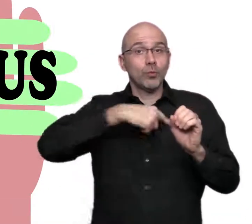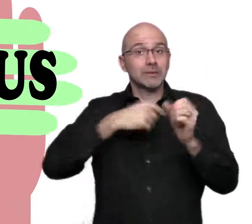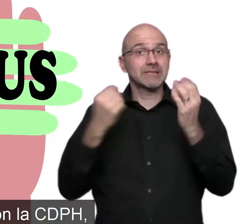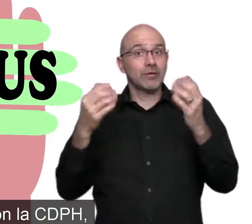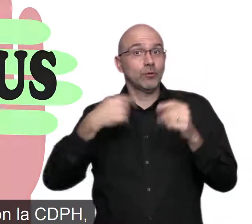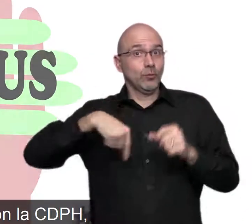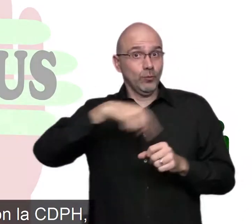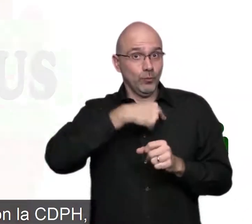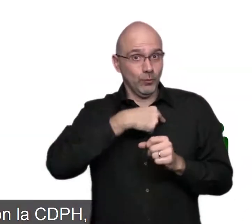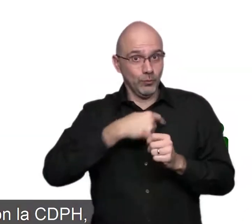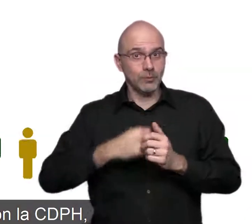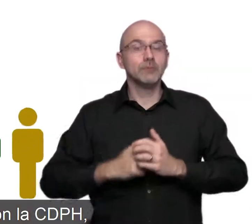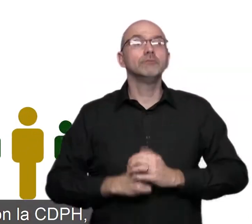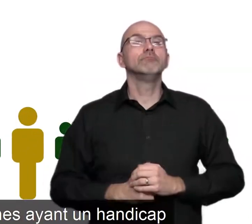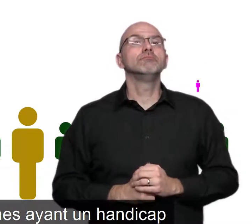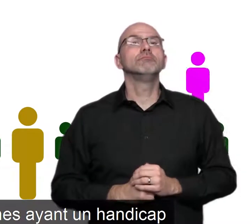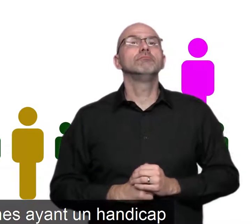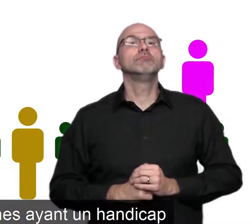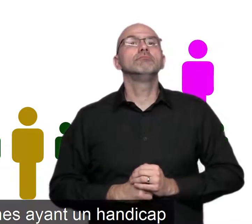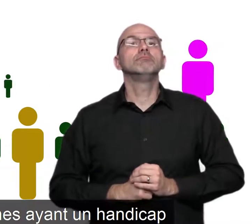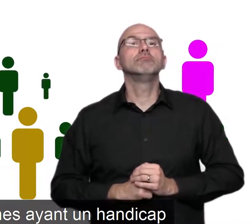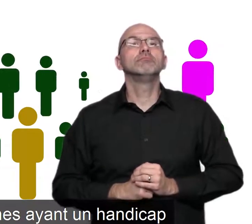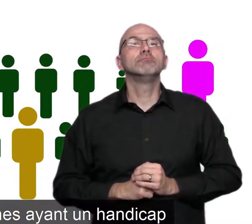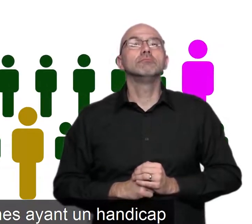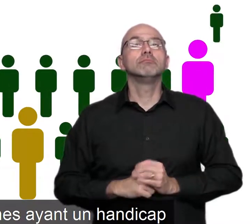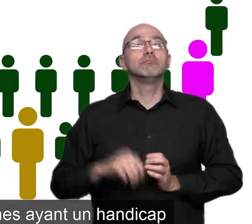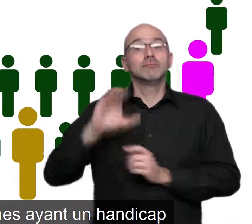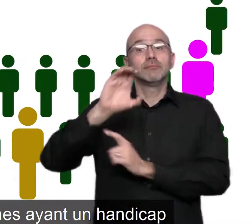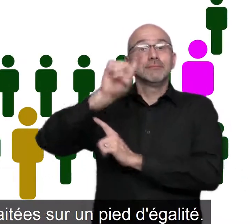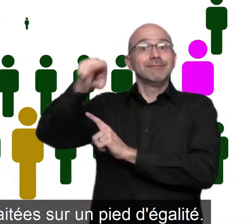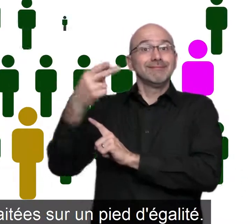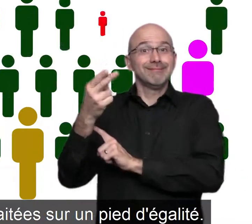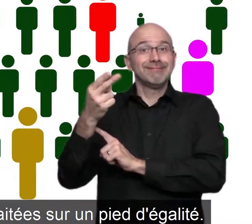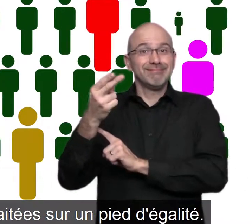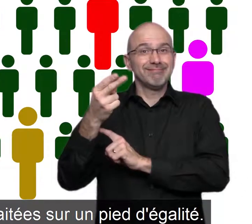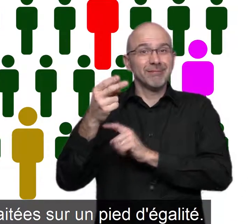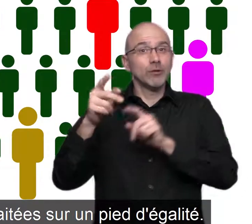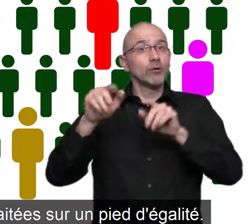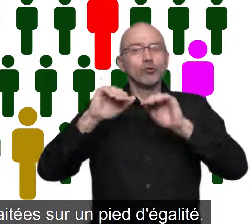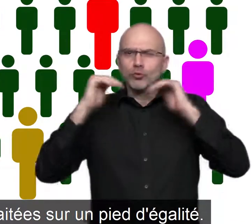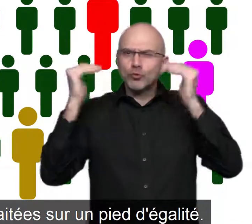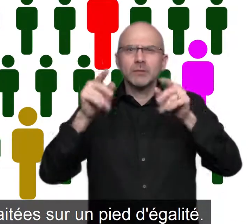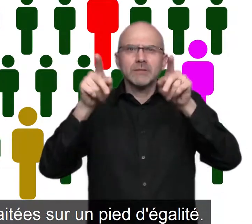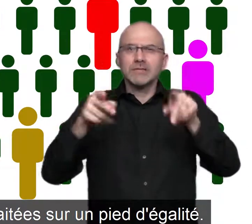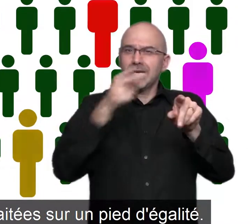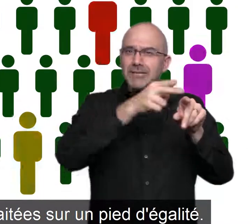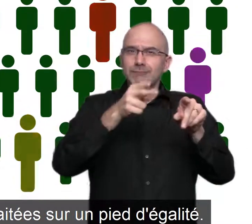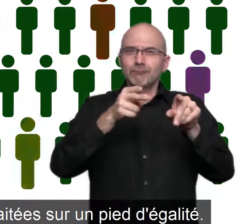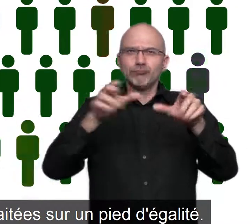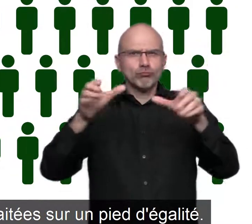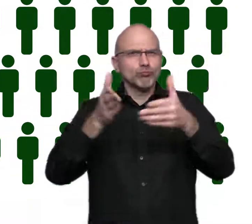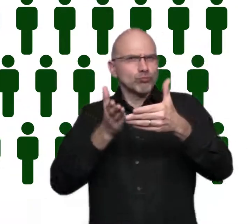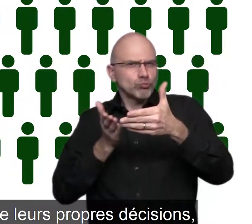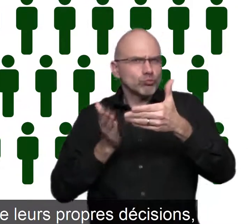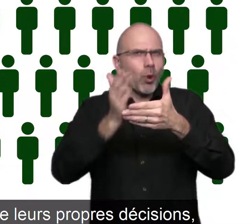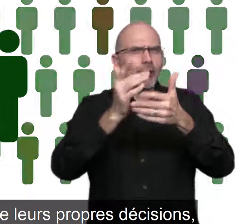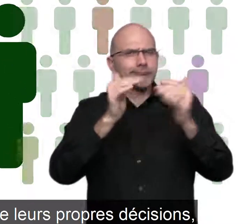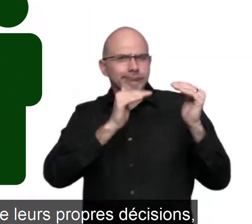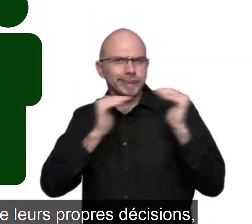Selon la CDPH, toutes personnes ayant un handicap ont le droit d'être traitées sur un pied d'égalité. Cela inclut